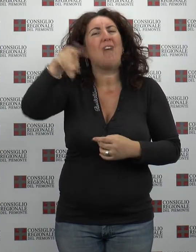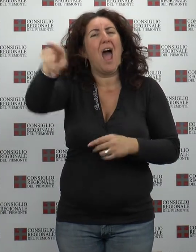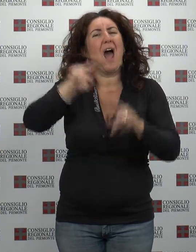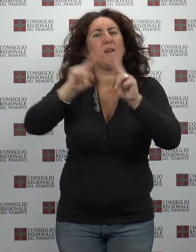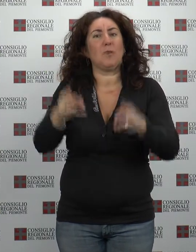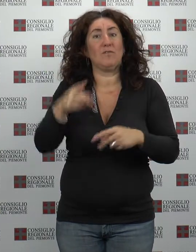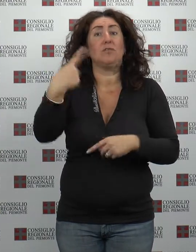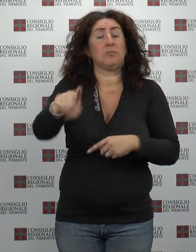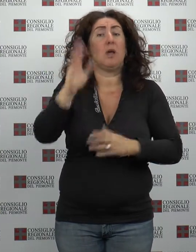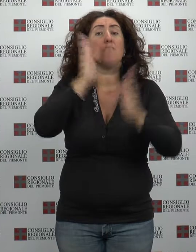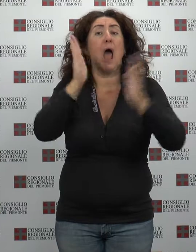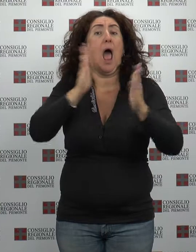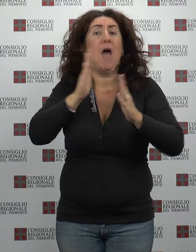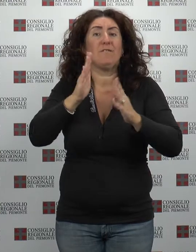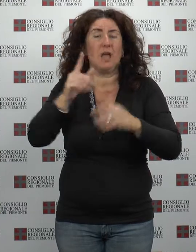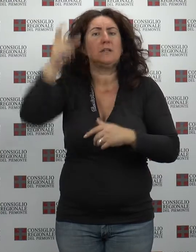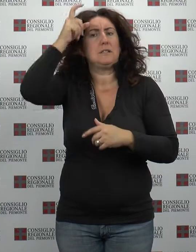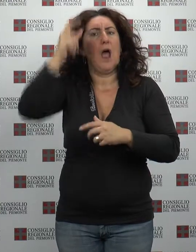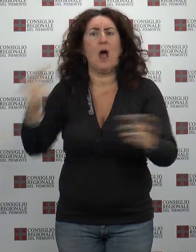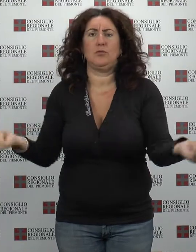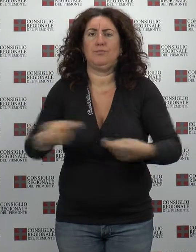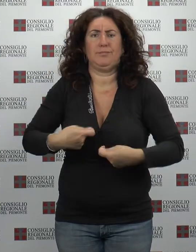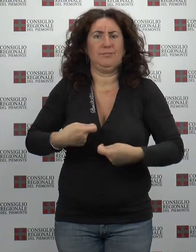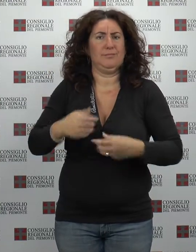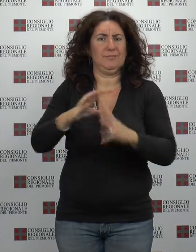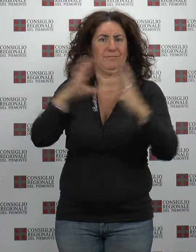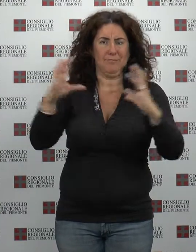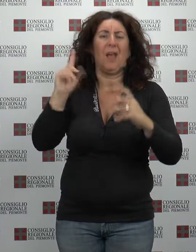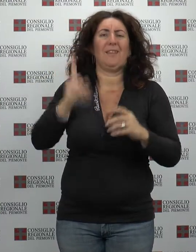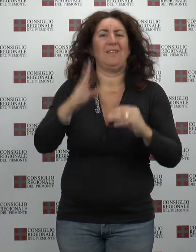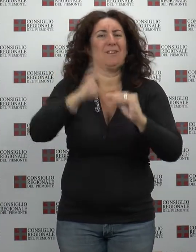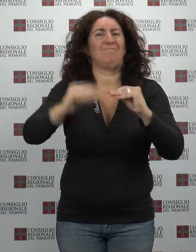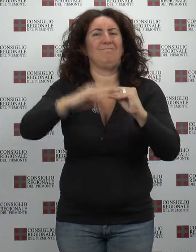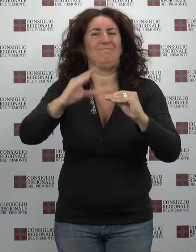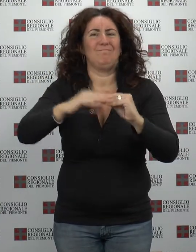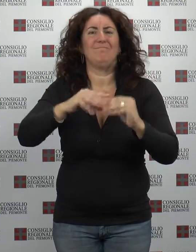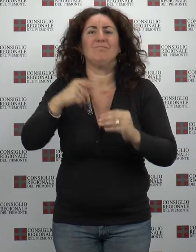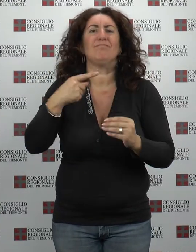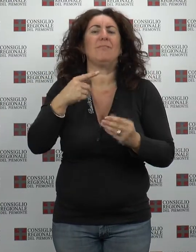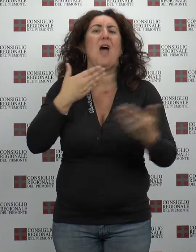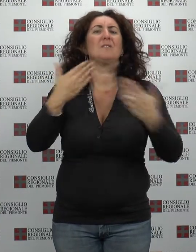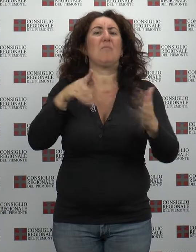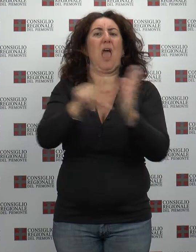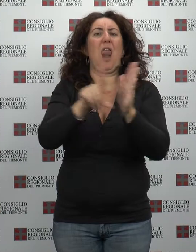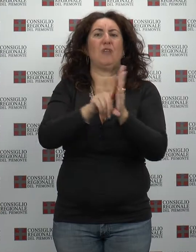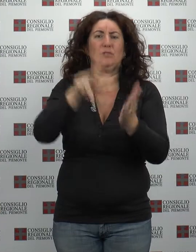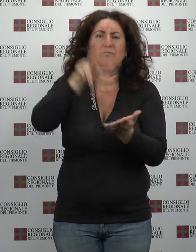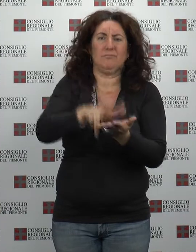mafia. Lo ha deciso l'Assemblea Legislativa che ha approvato all'unanimità una mozione presentata da Domenico Rossi, Partito Democratico.